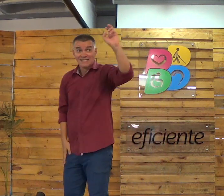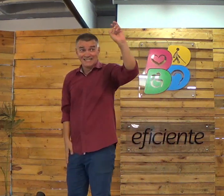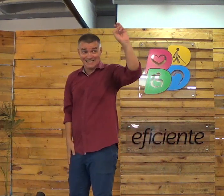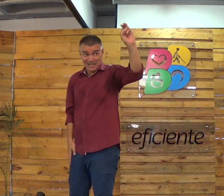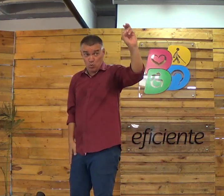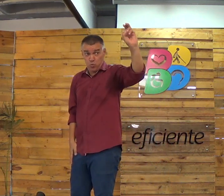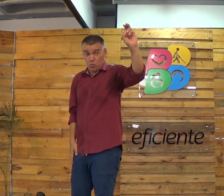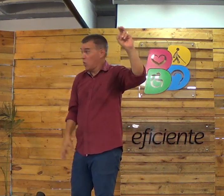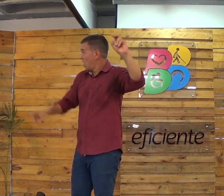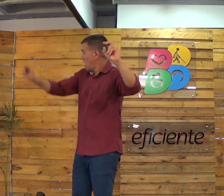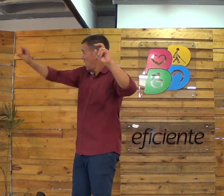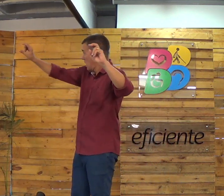Versículo 5.